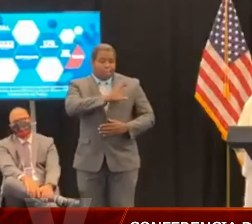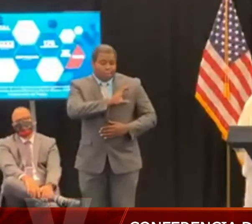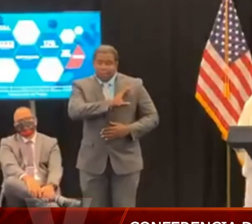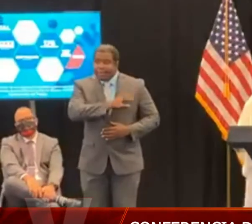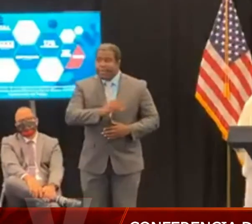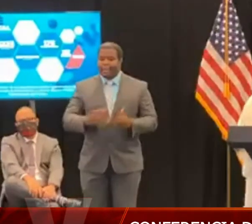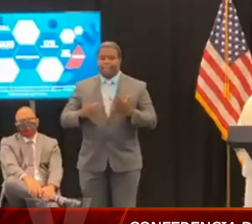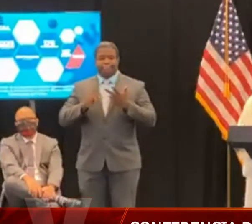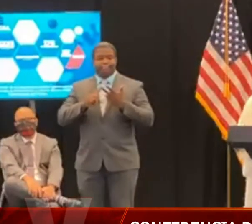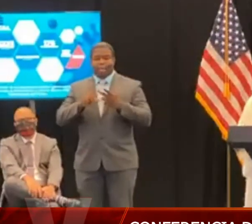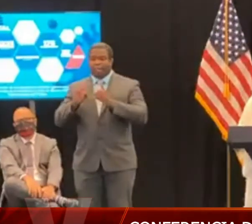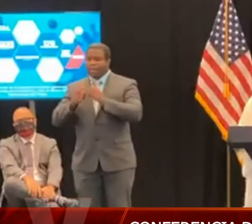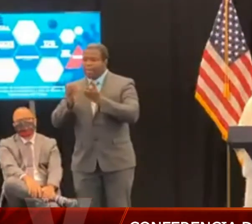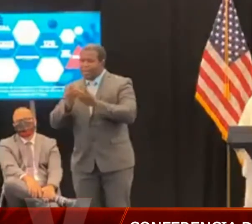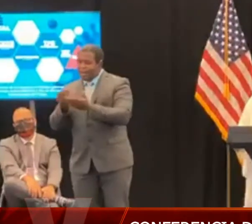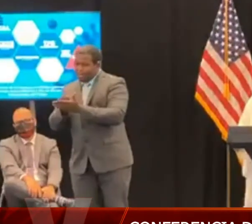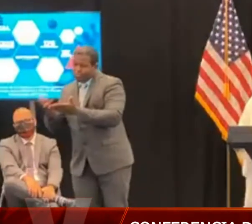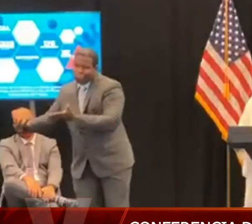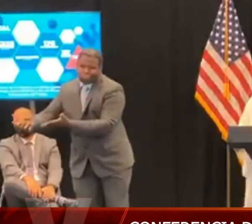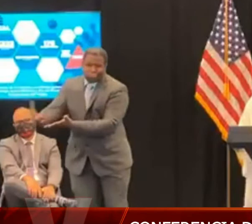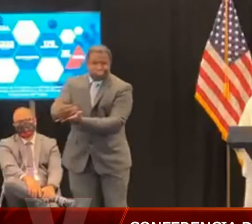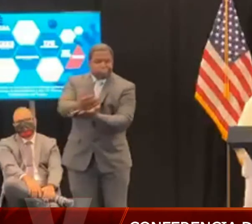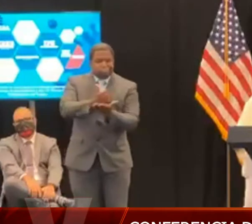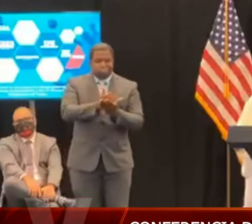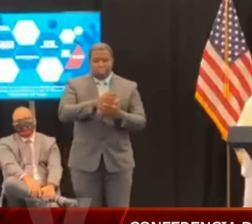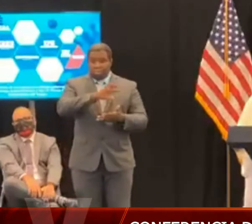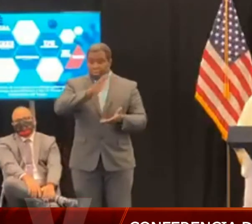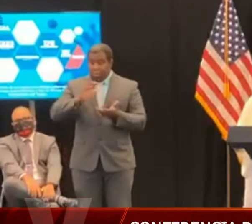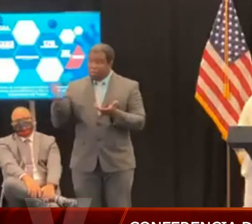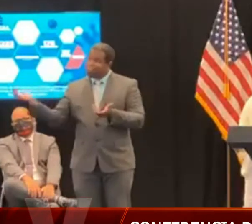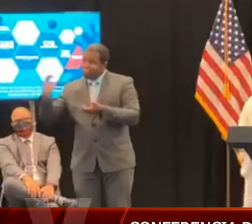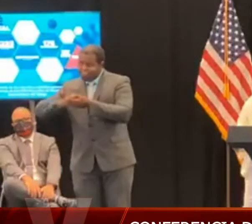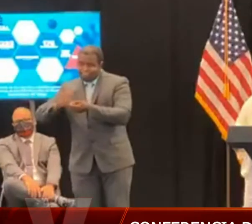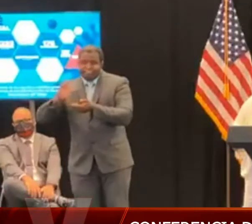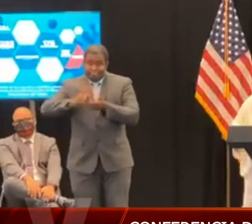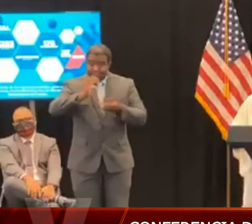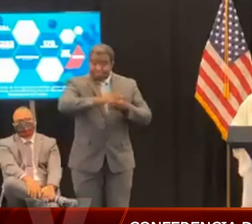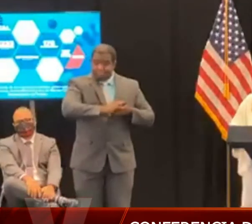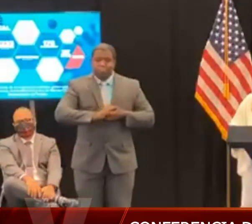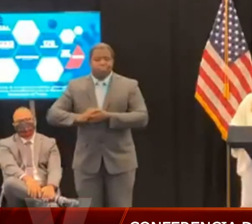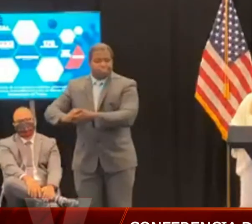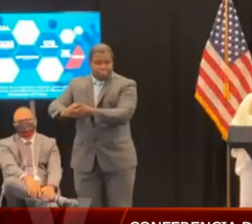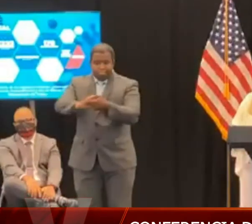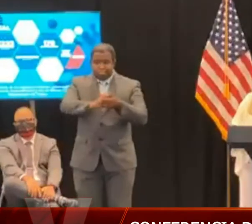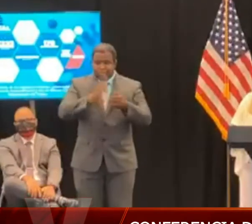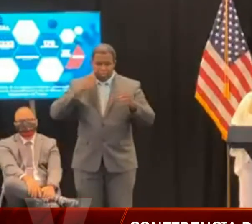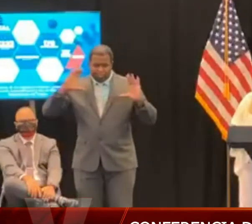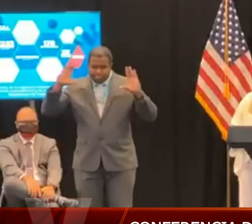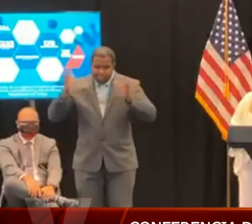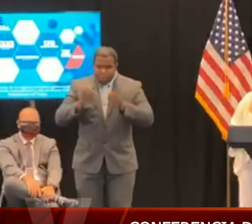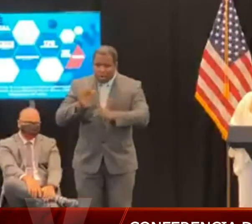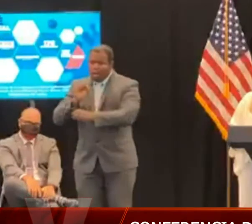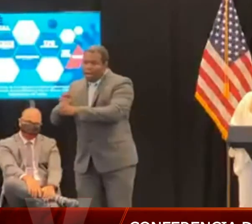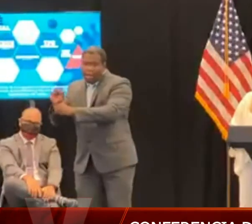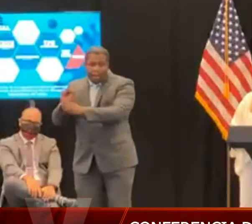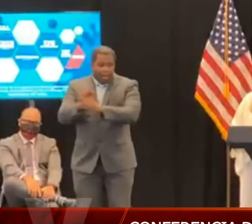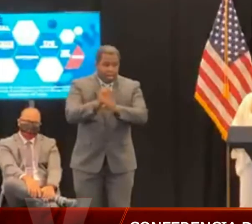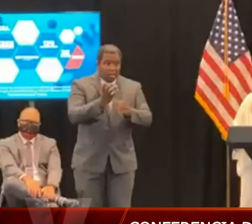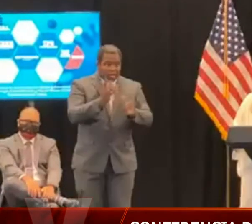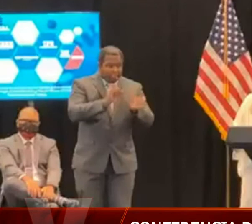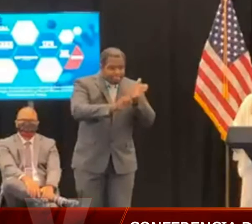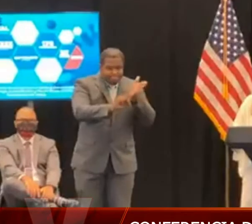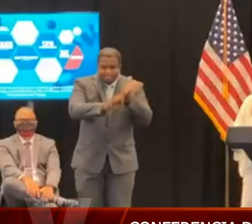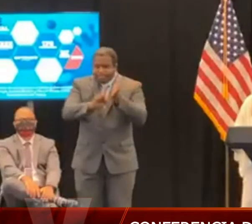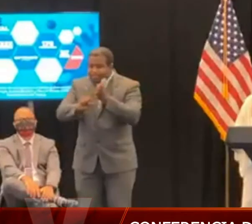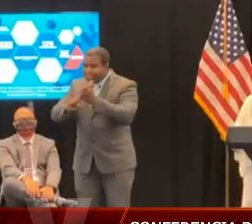realizado sobre 3,223 inspecciones. Y en este mes de septiembre, se han